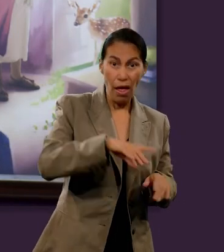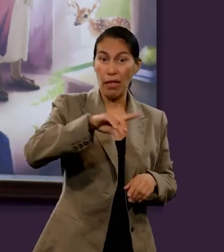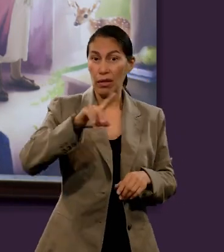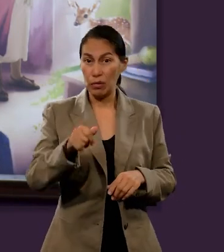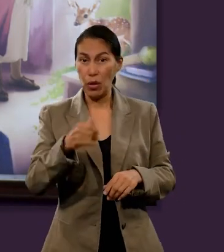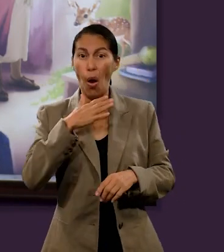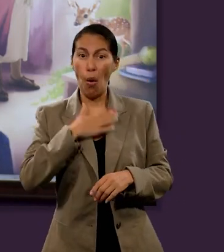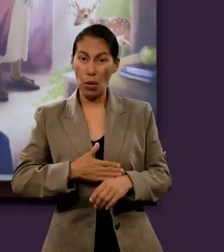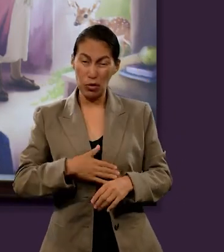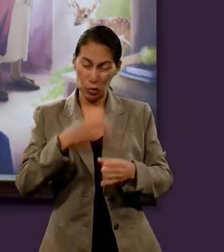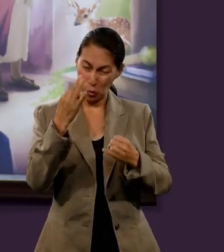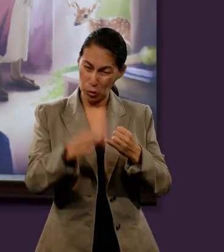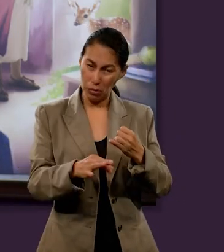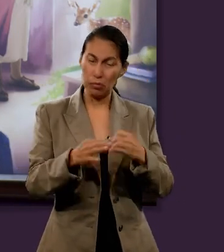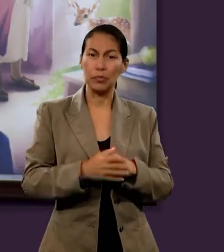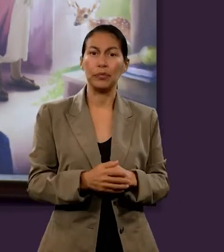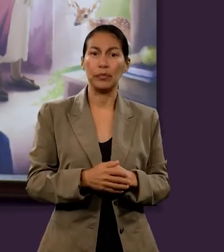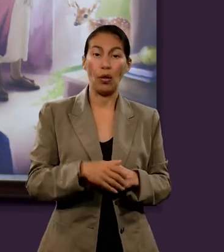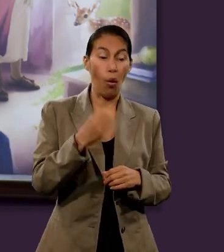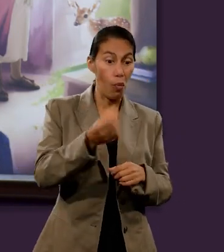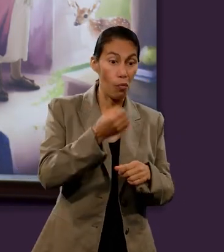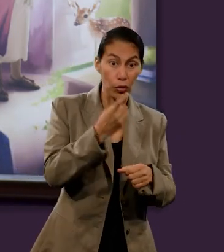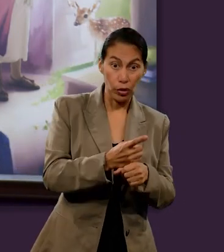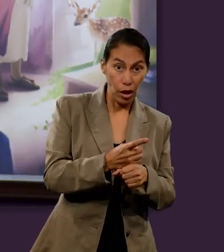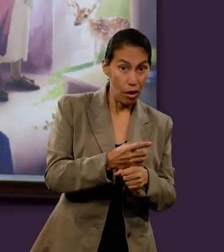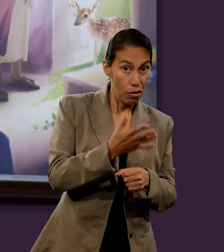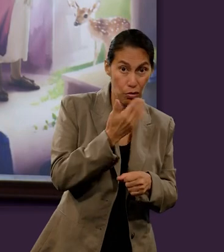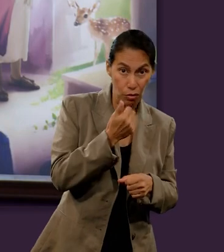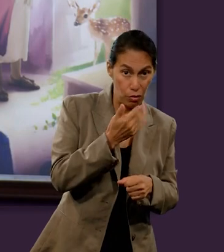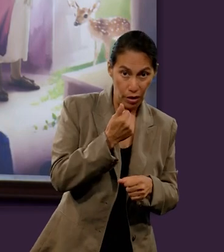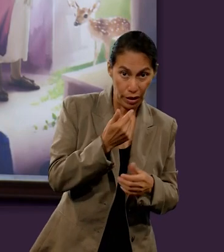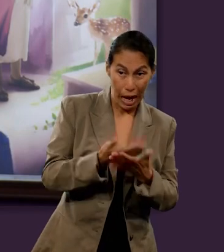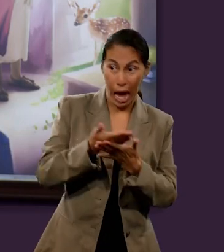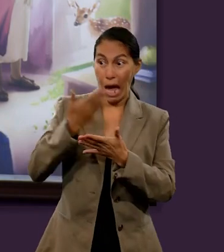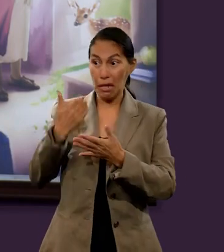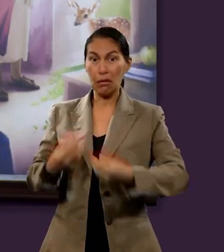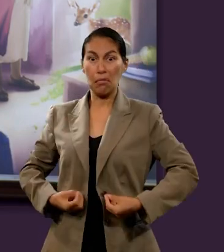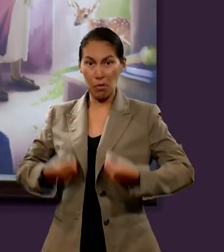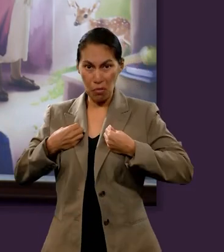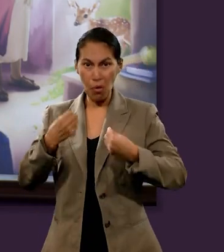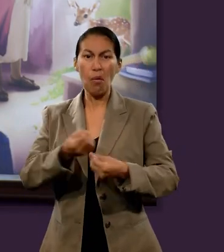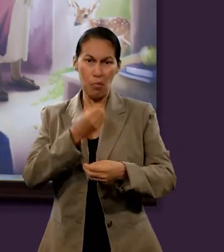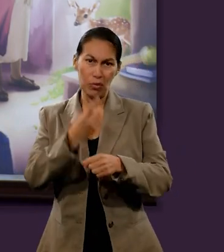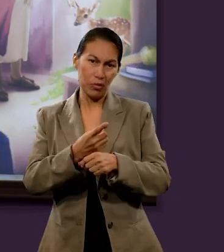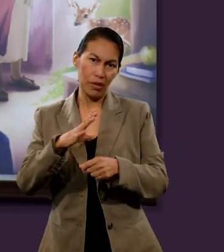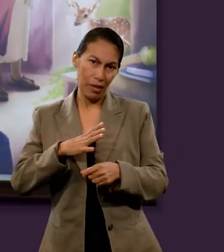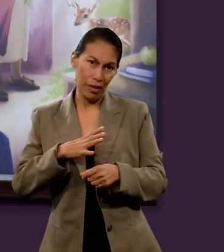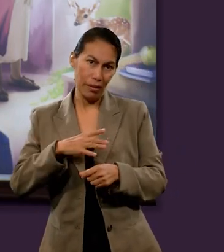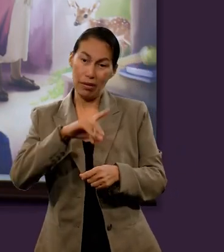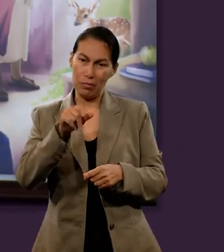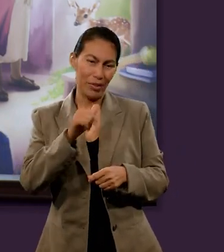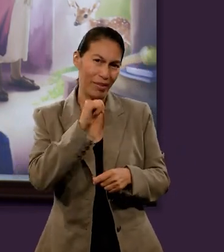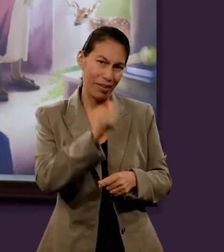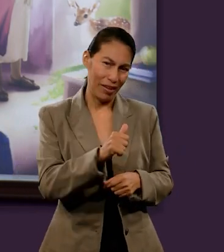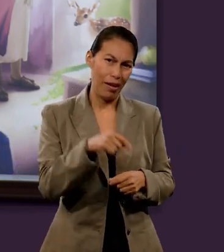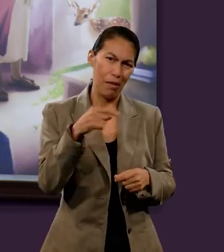ninguna segunda oportunidad para arrepentirse de los pecados cometidos en la vida. Eso lo tenemos en Hebreos 9.27.